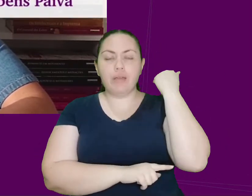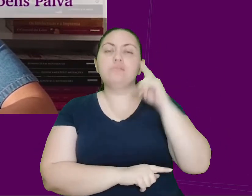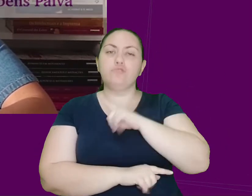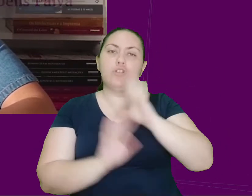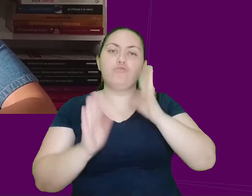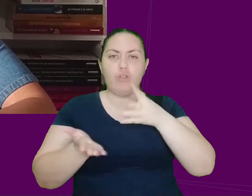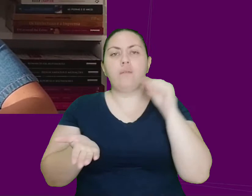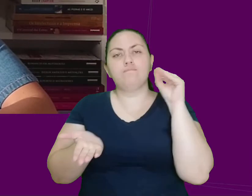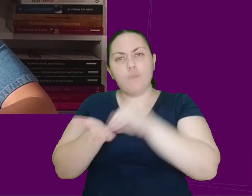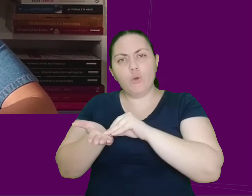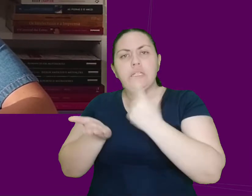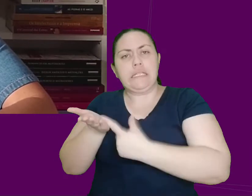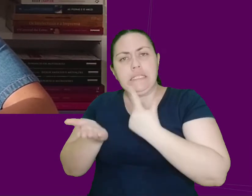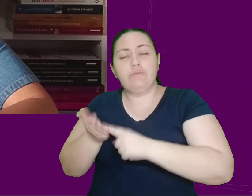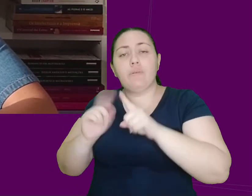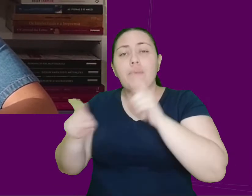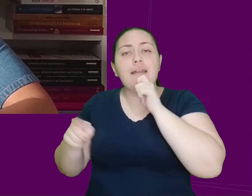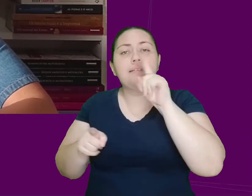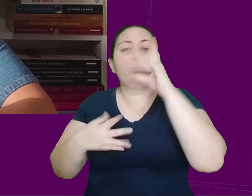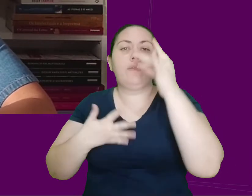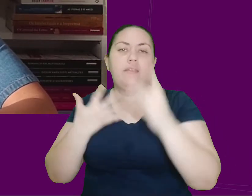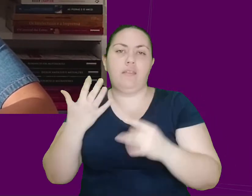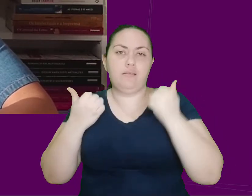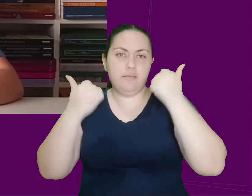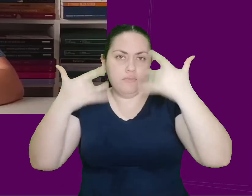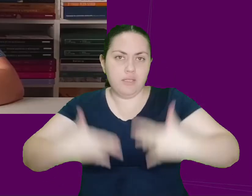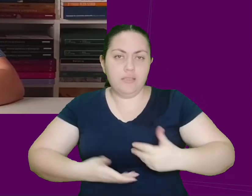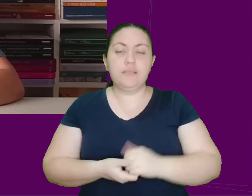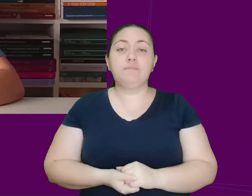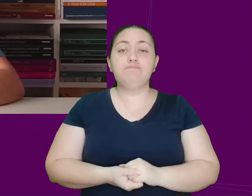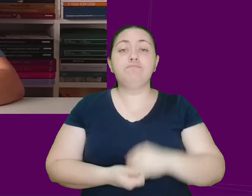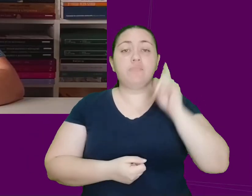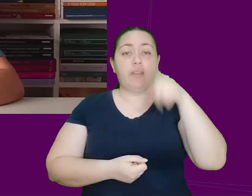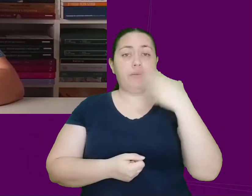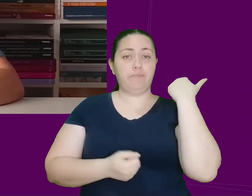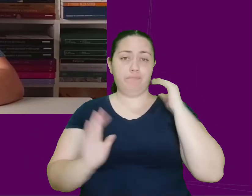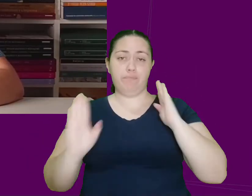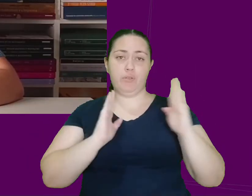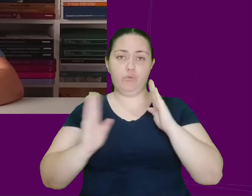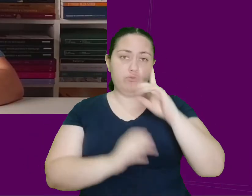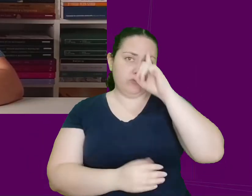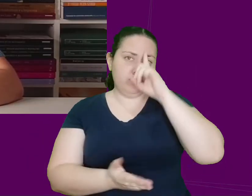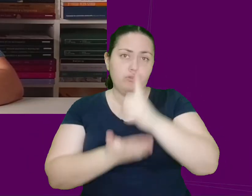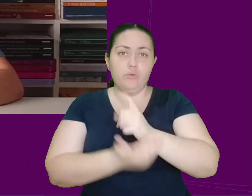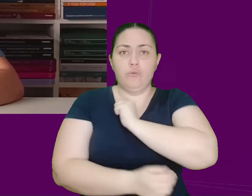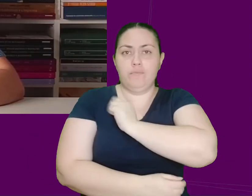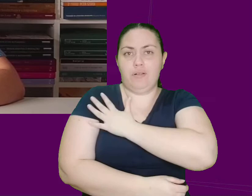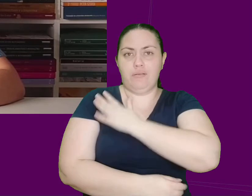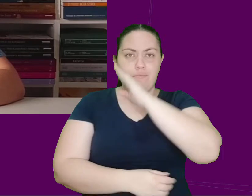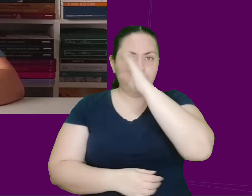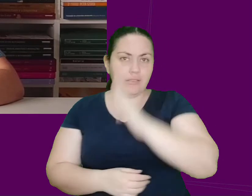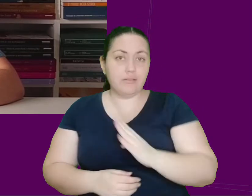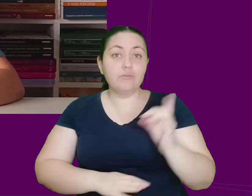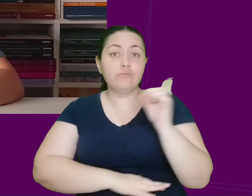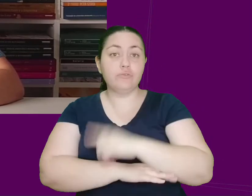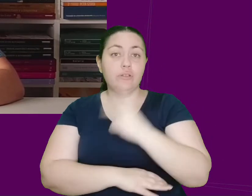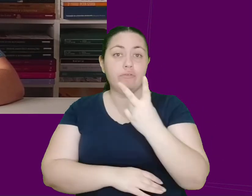comentada, mas não explicitada pelo narrador. Era a época da ditadura militar no Brasil. Em 20 de janeiro de